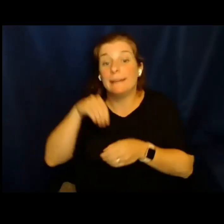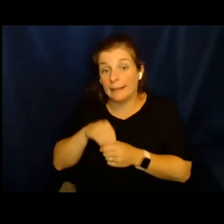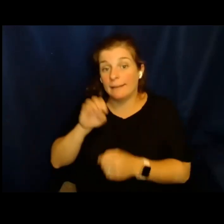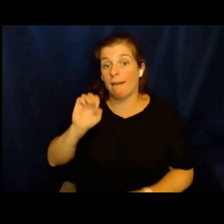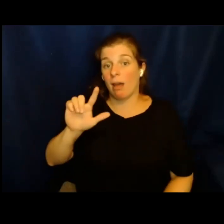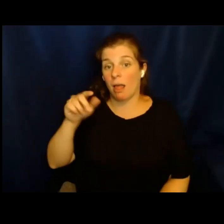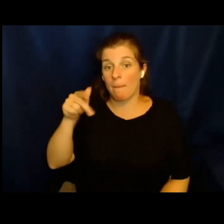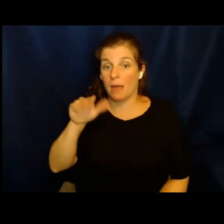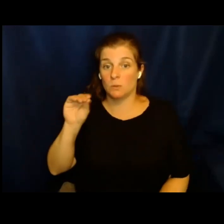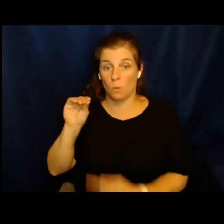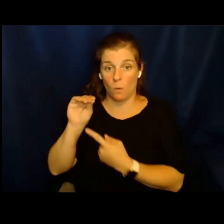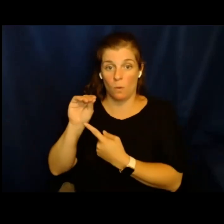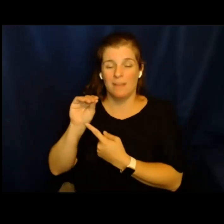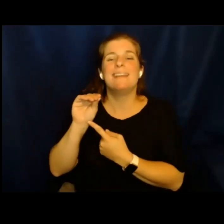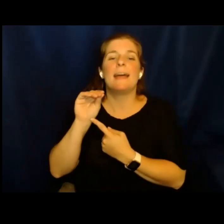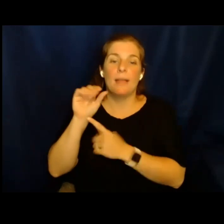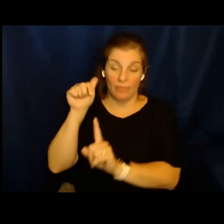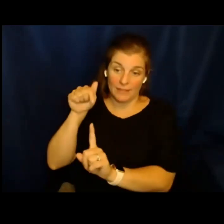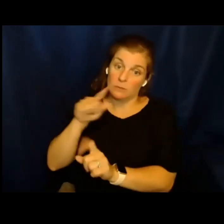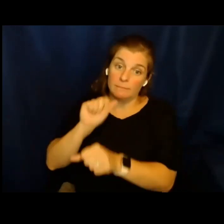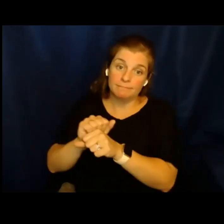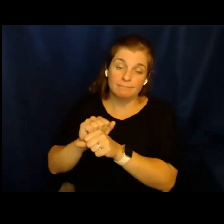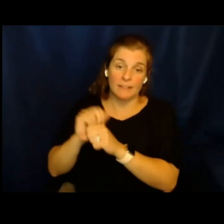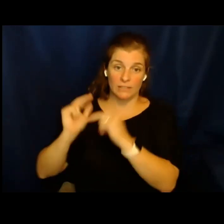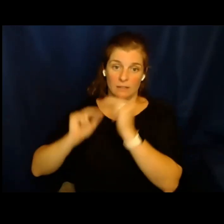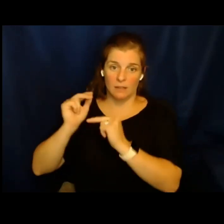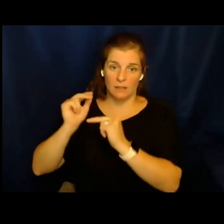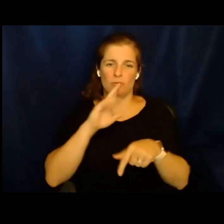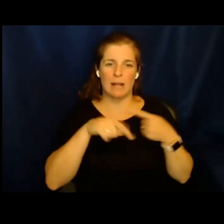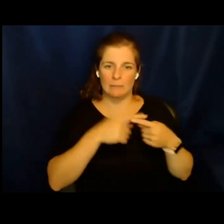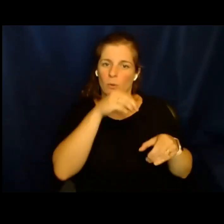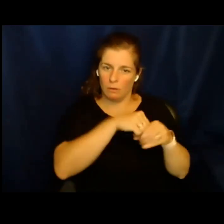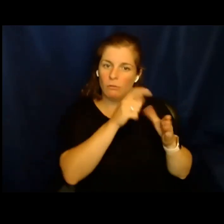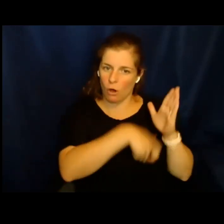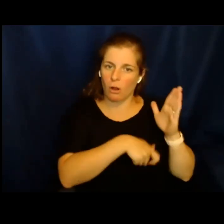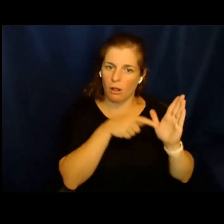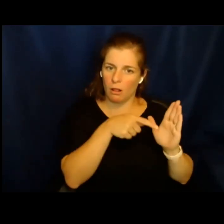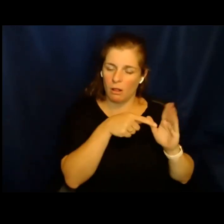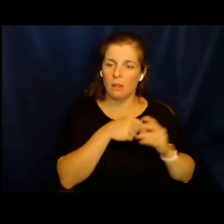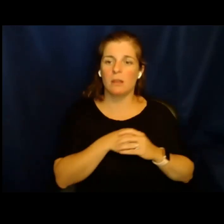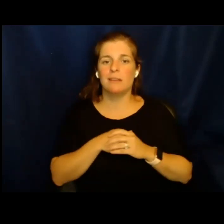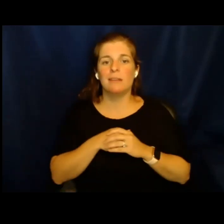en El Paso. Esta es la instalación a la que se menciona en ese artículo. Y este fue,